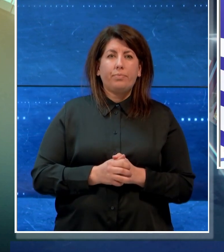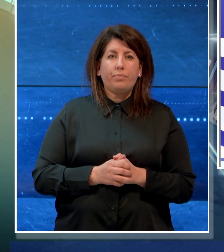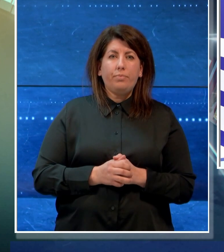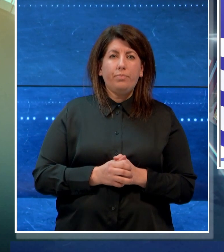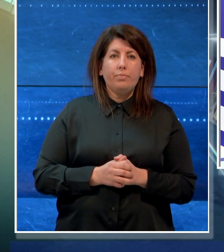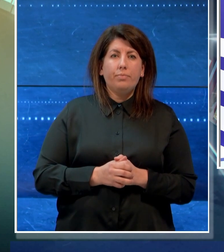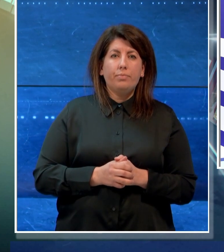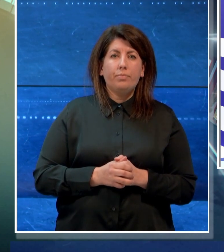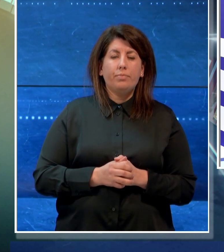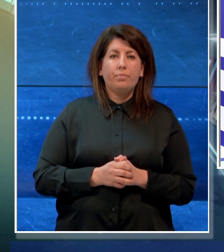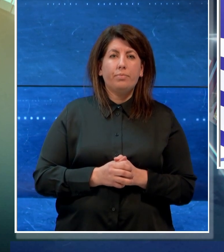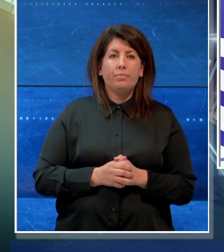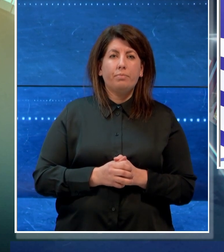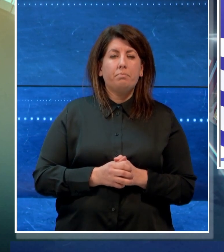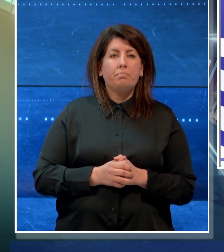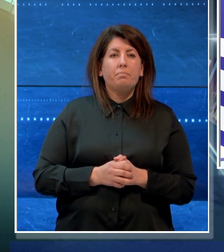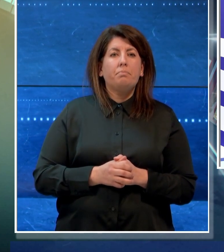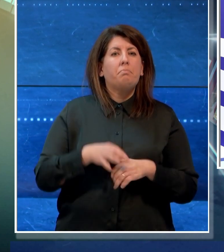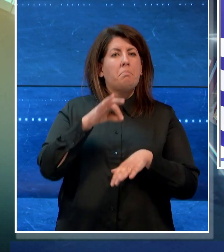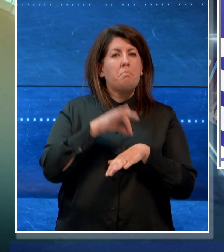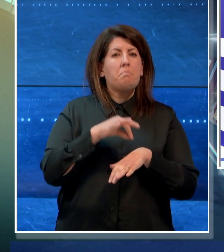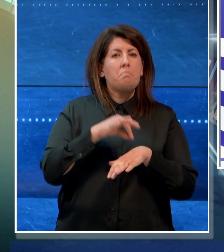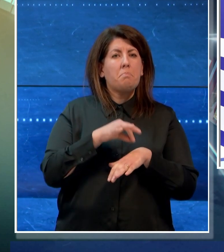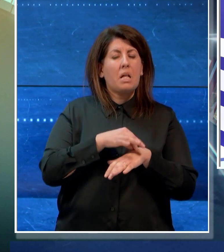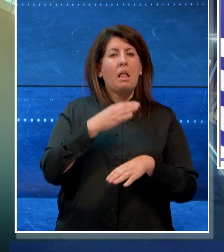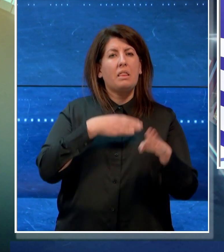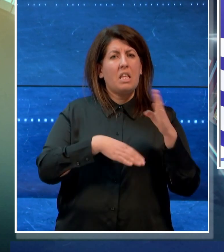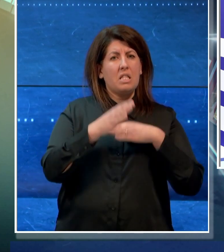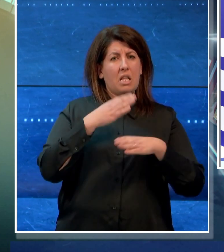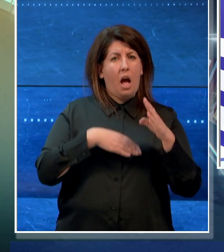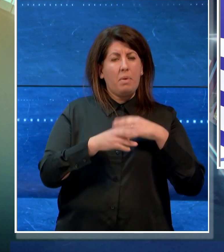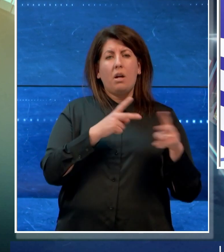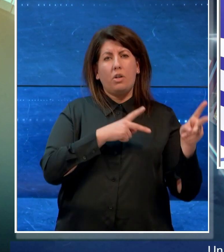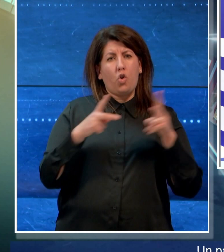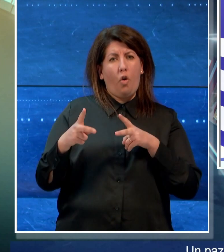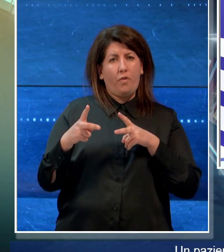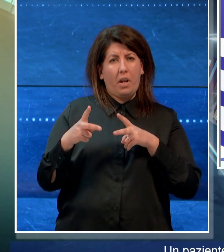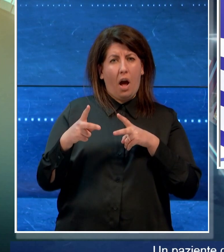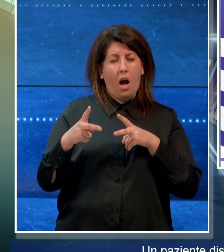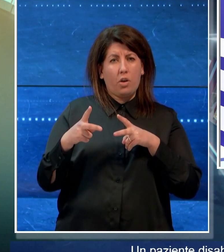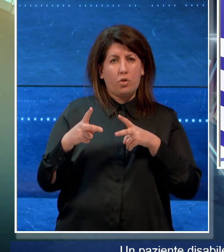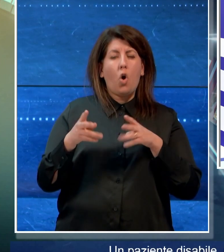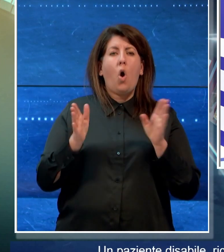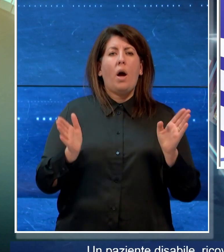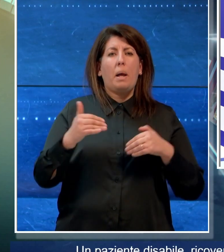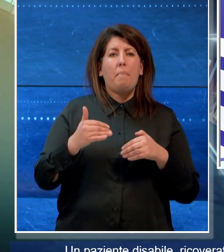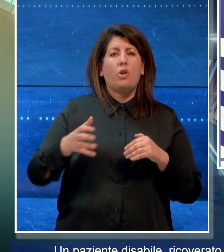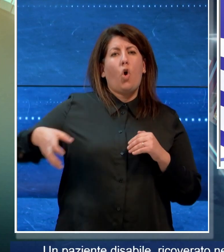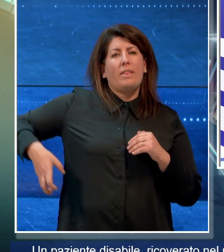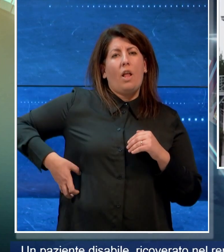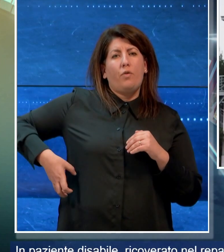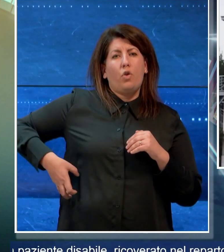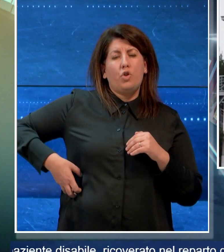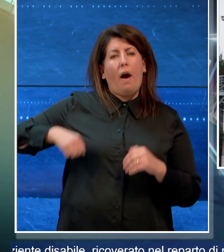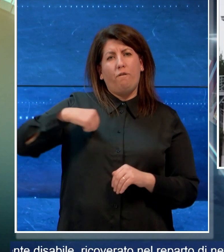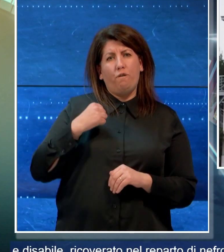Un paziente disabile ricoverato nel reparto di nefrologia del Policlinico Riuniti di